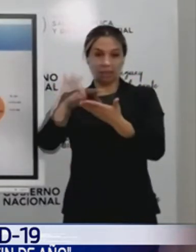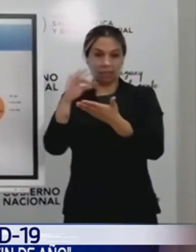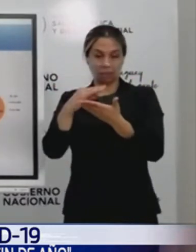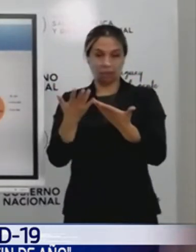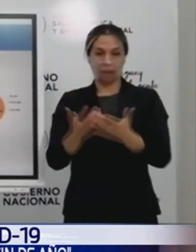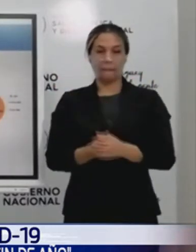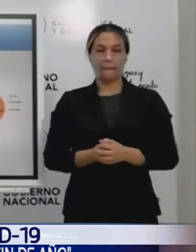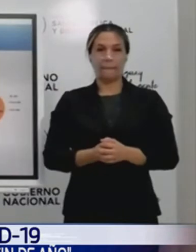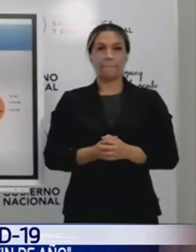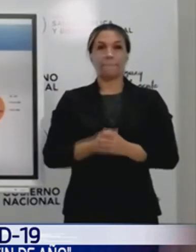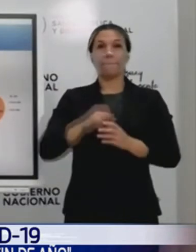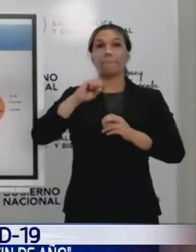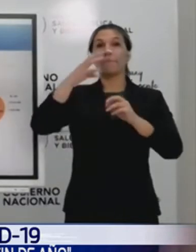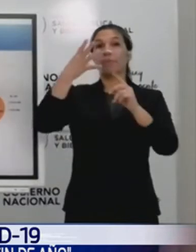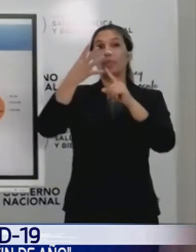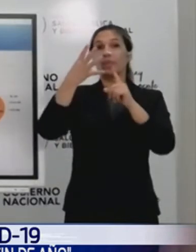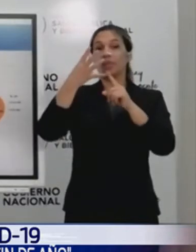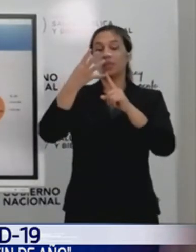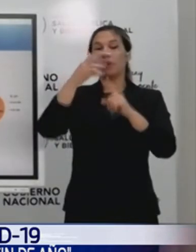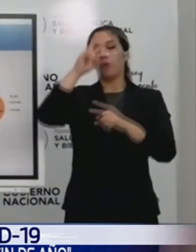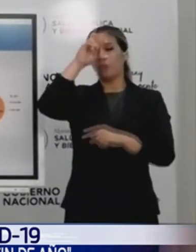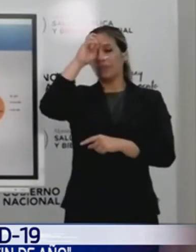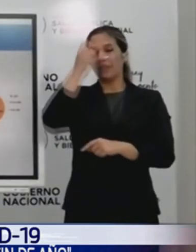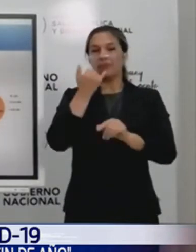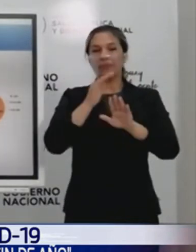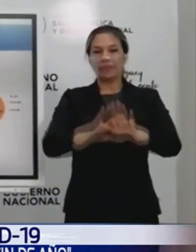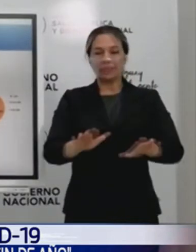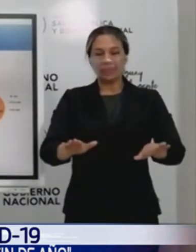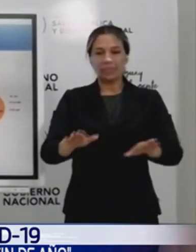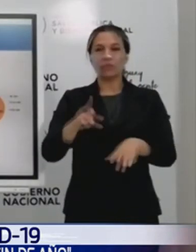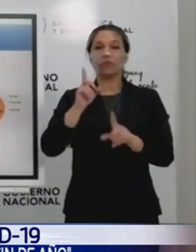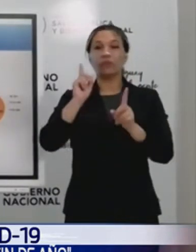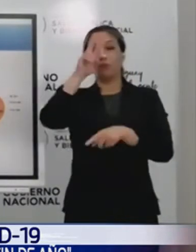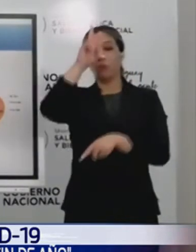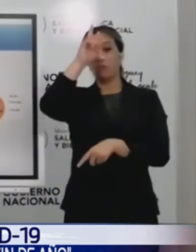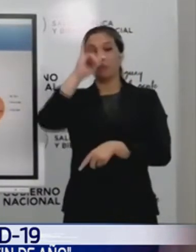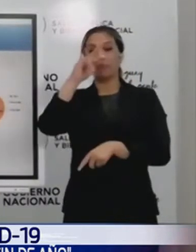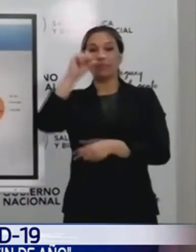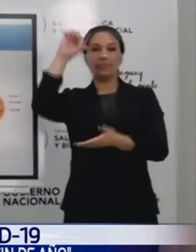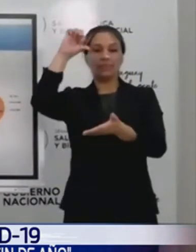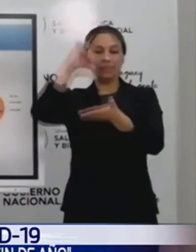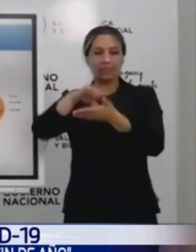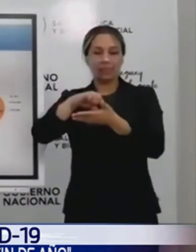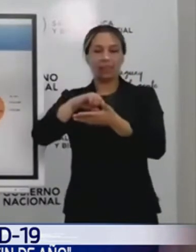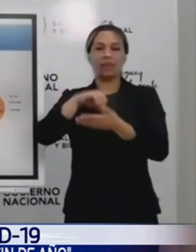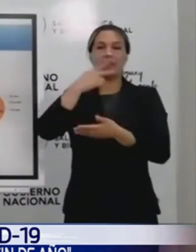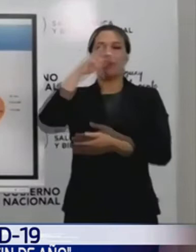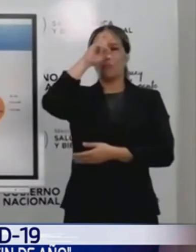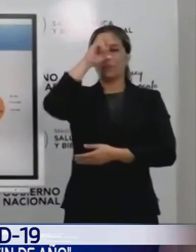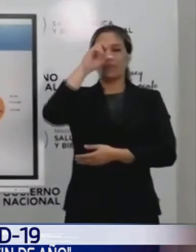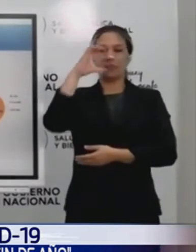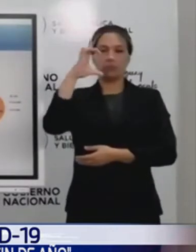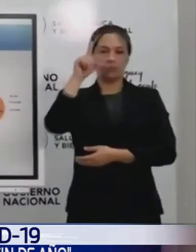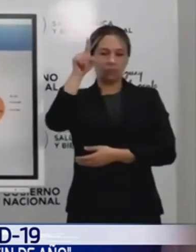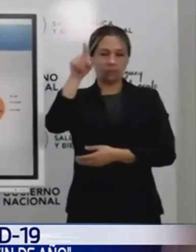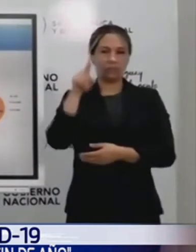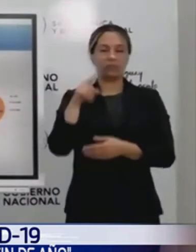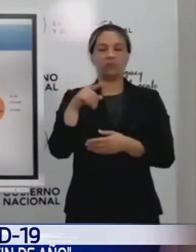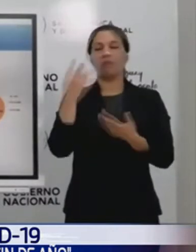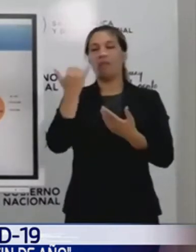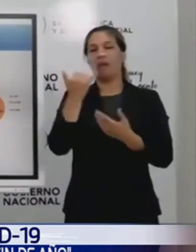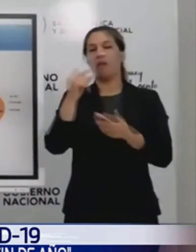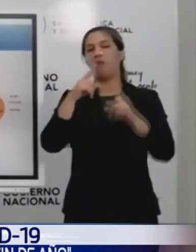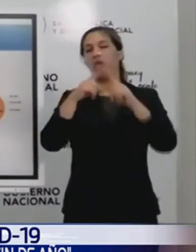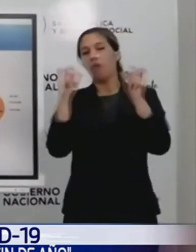En cuarto lugar, el IPS geriátrico, el IPS central, y luego el IPS de Ciudad del Este con el 4%. El resto, aquí está el hospital de